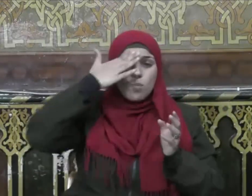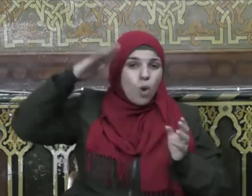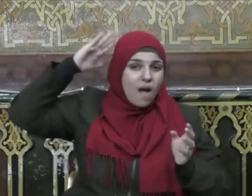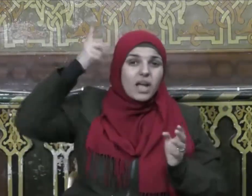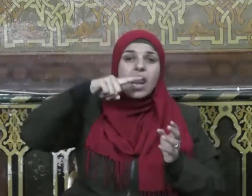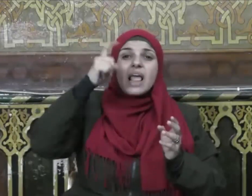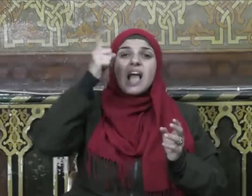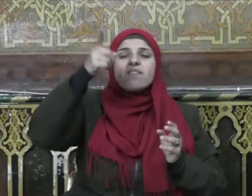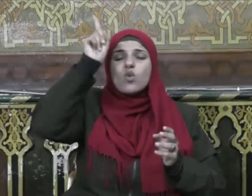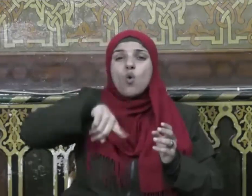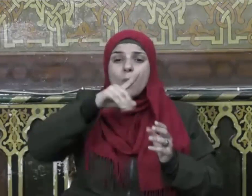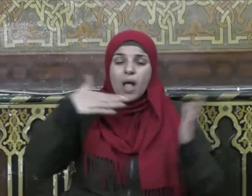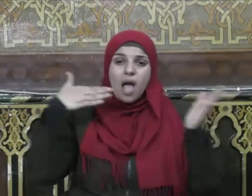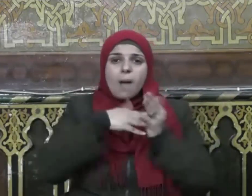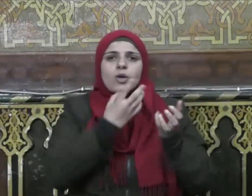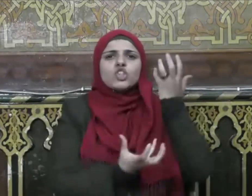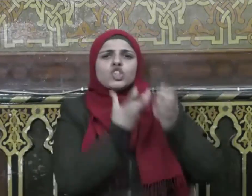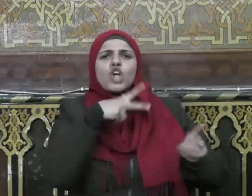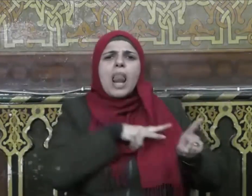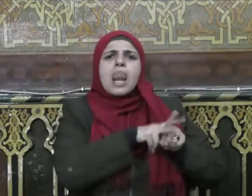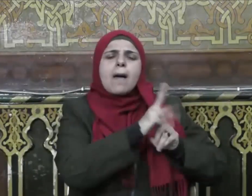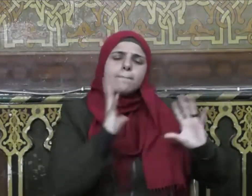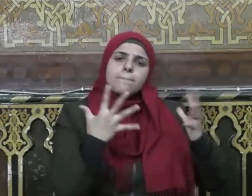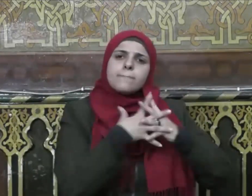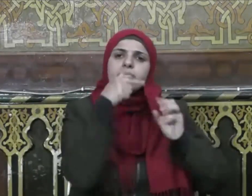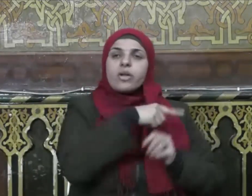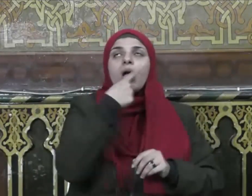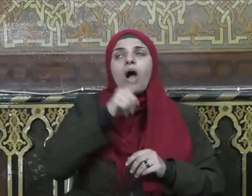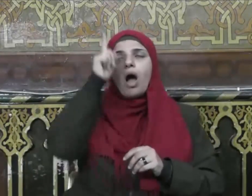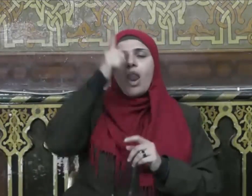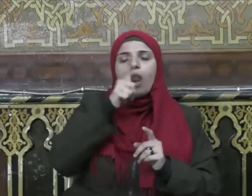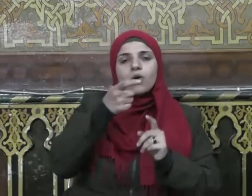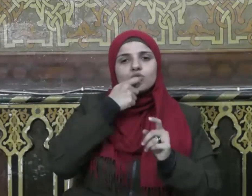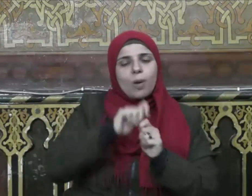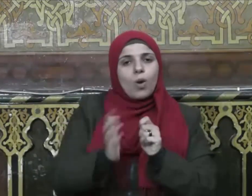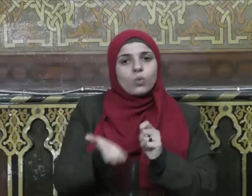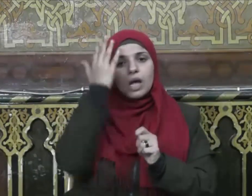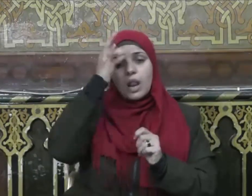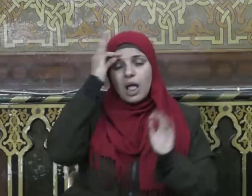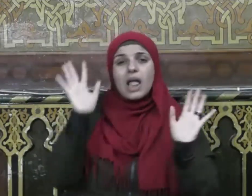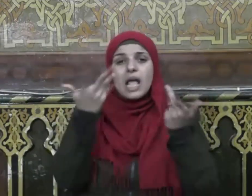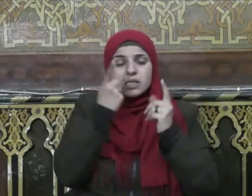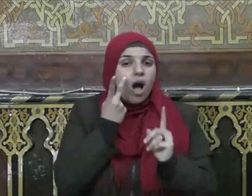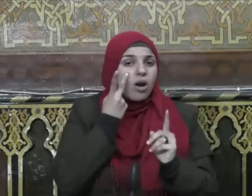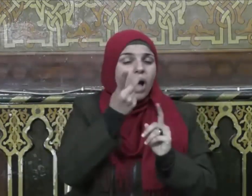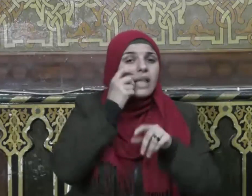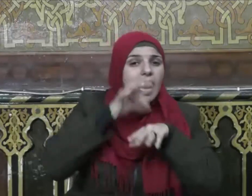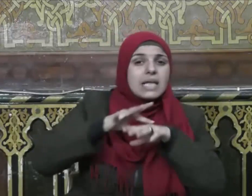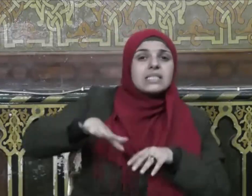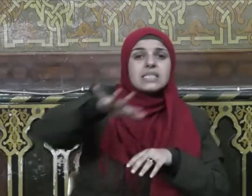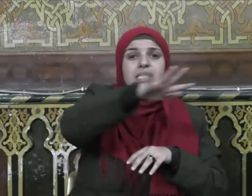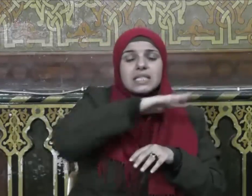جهنم جميعًا وقال سبحانه وإذا رأيت الذين يخوضون في